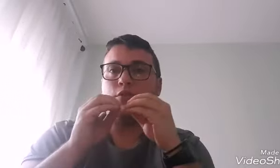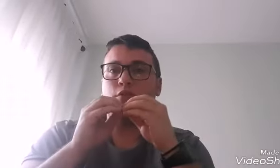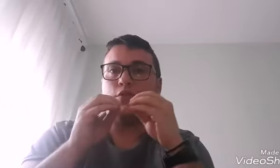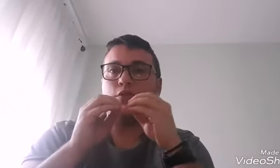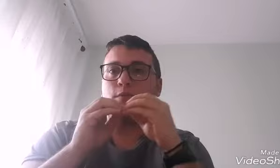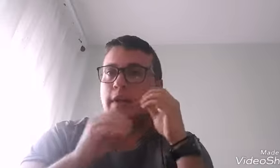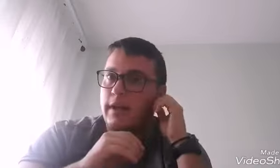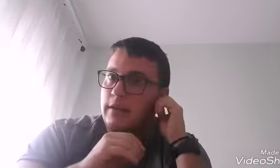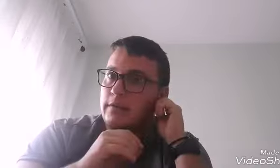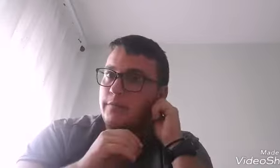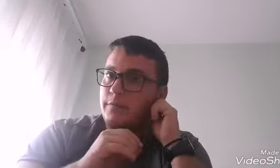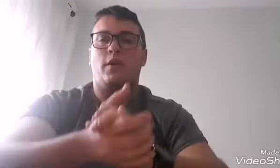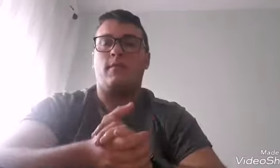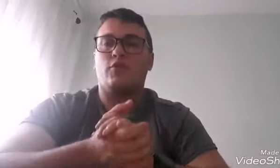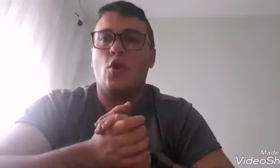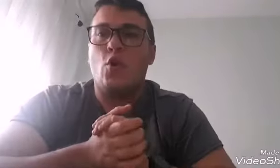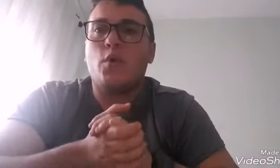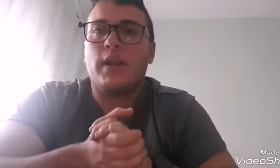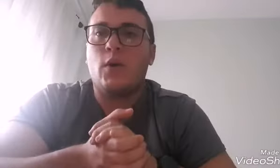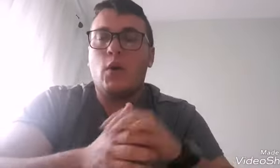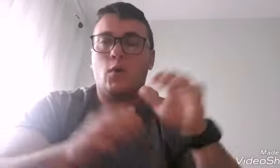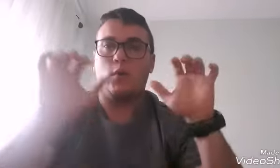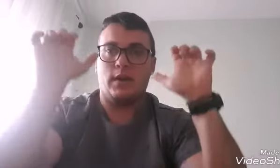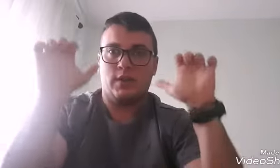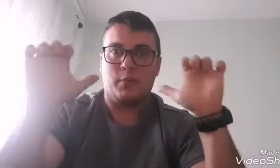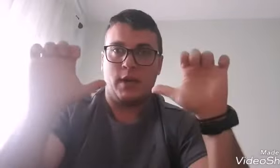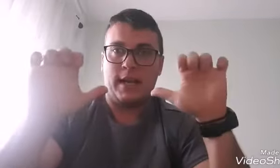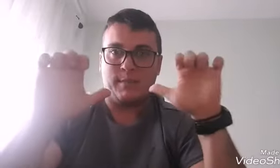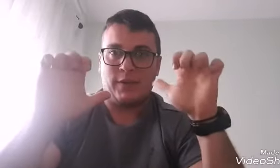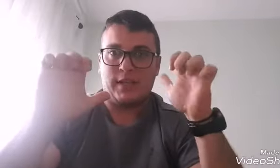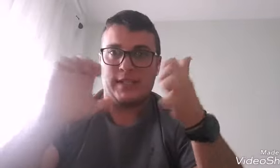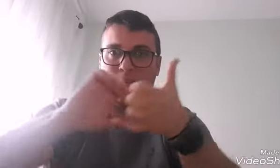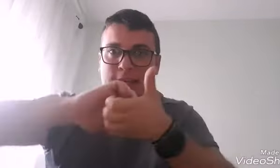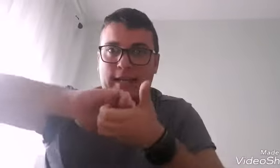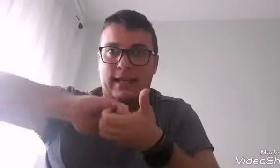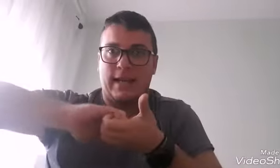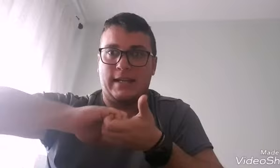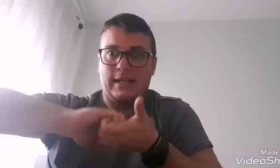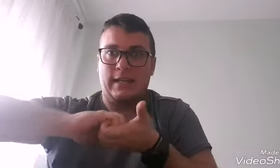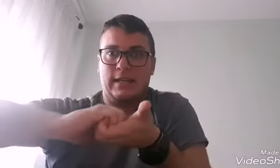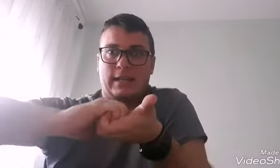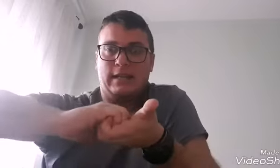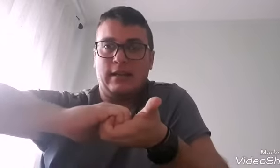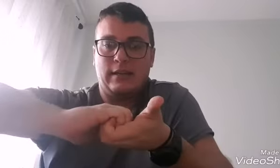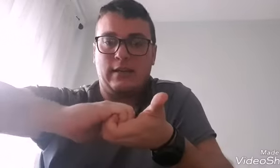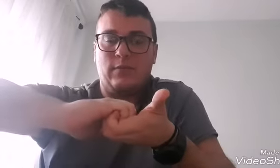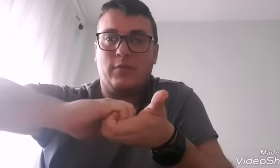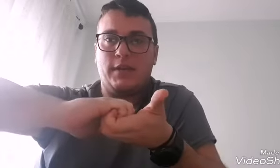Bueno, con cuñado. Cuñado se pone las manos así, así, como podéis